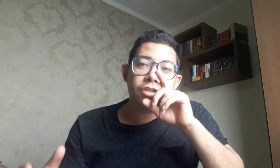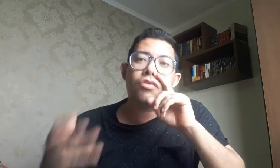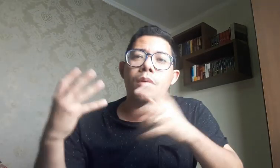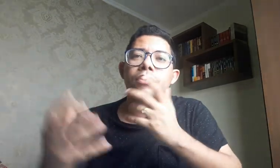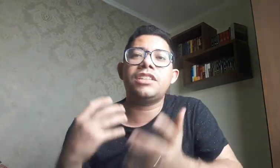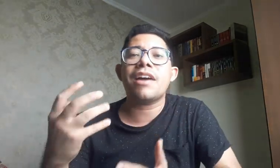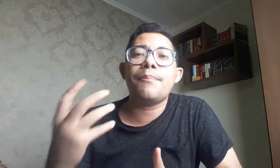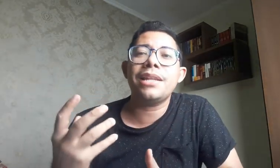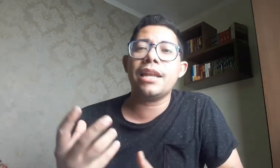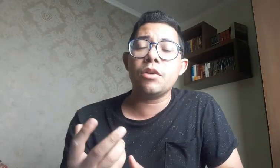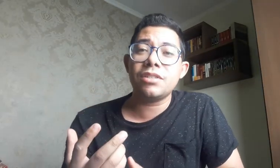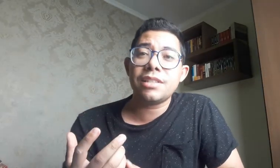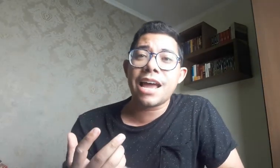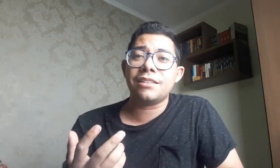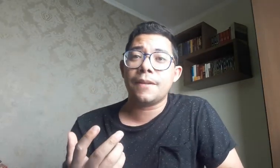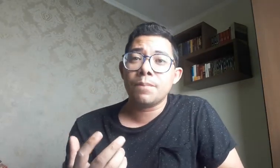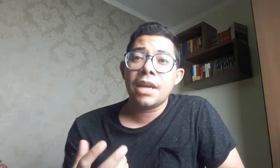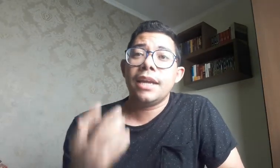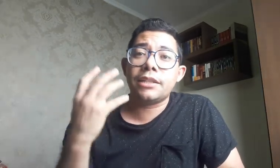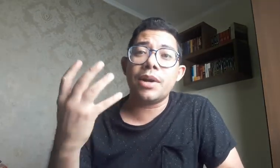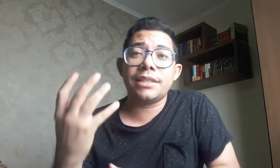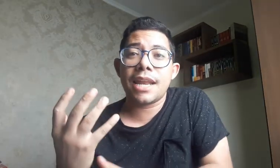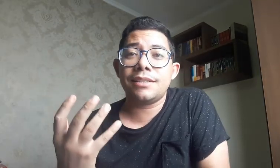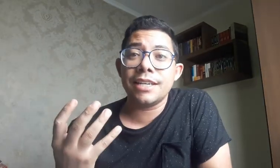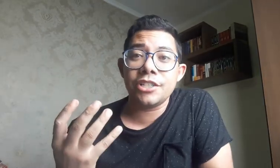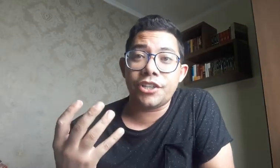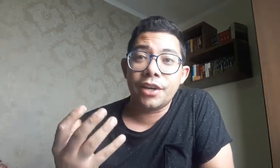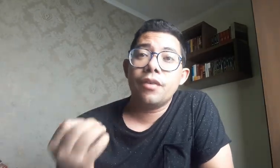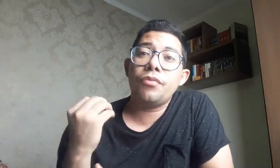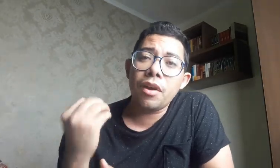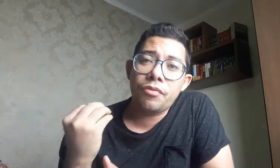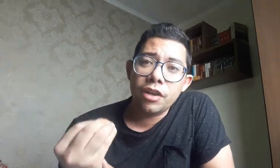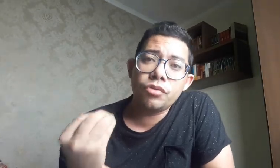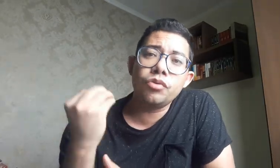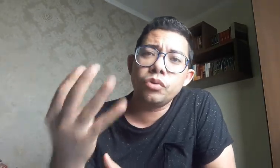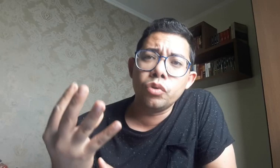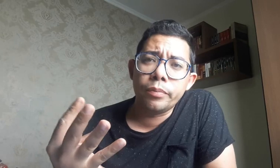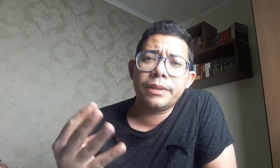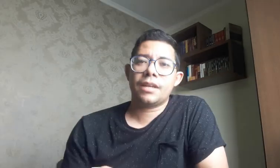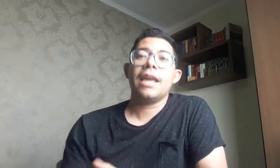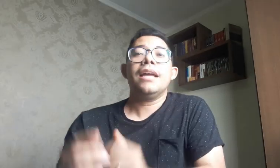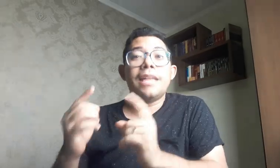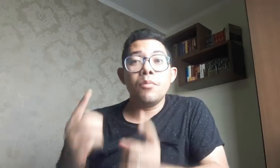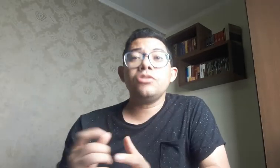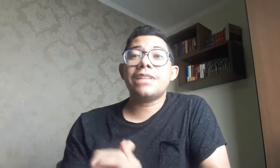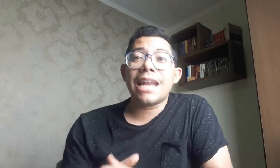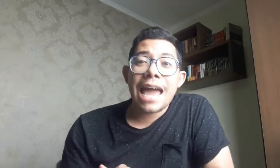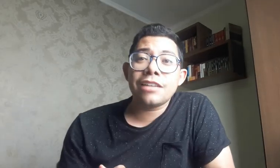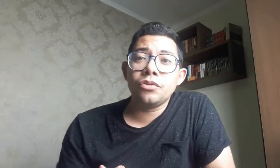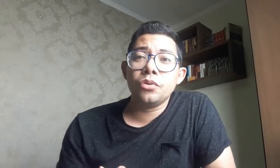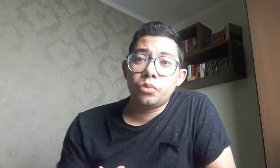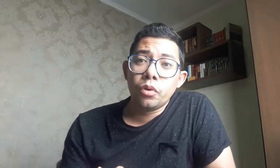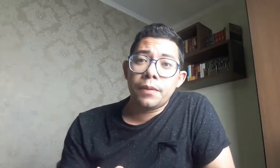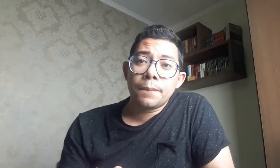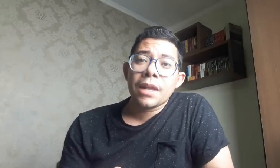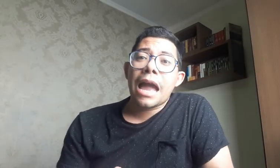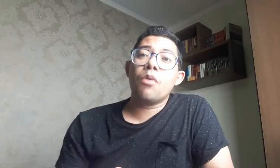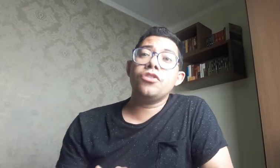de como você vai aprender língua de sinais. Então, é interessante ver vídeos no YouTube. Tem muitos canais no YouTube onde